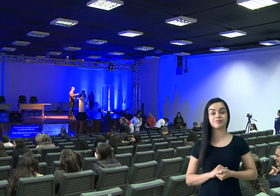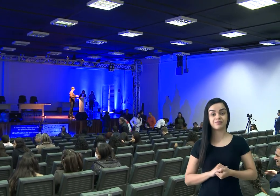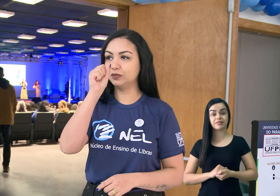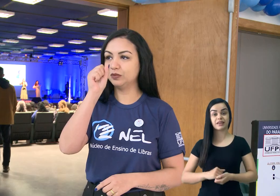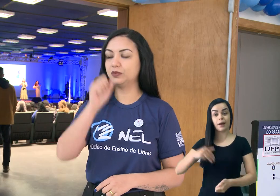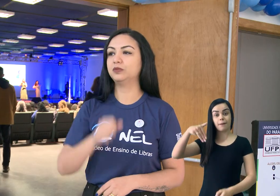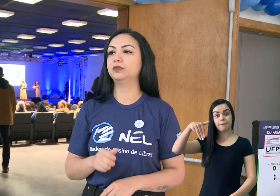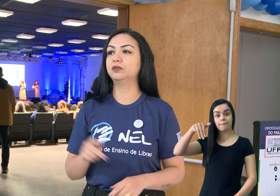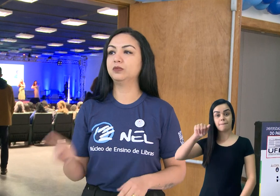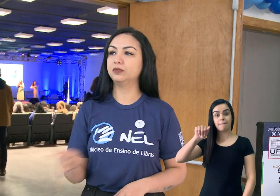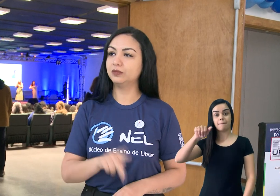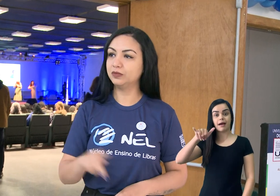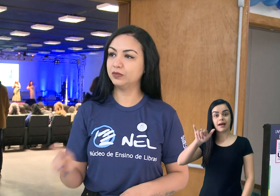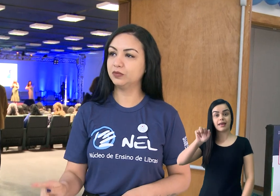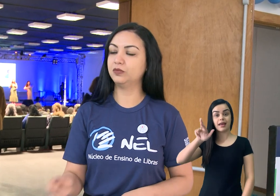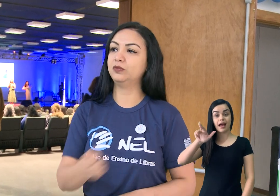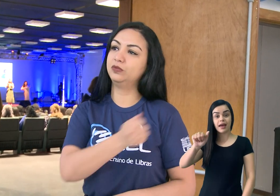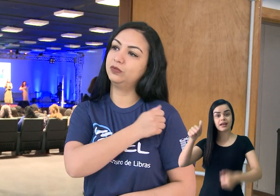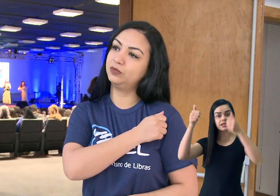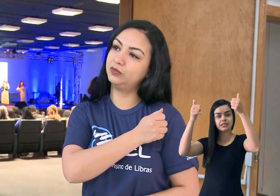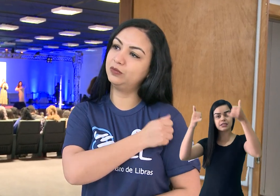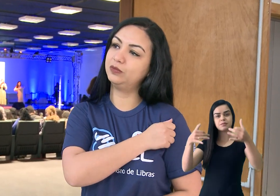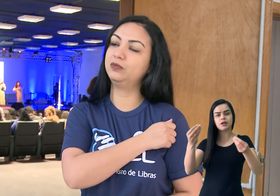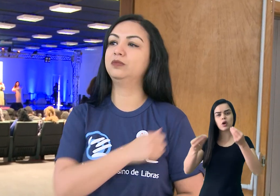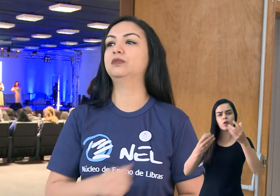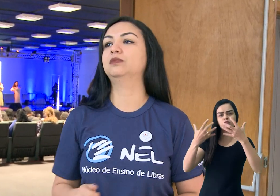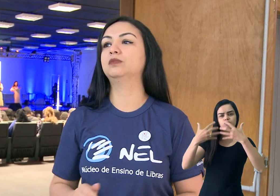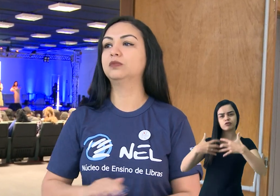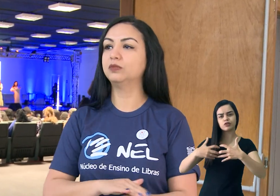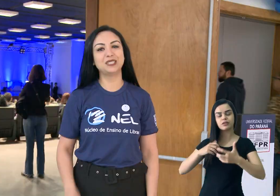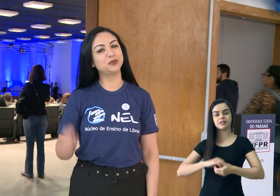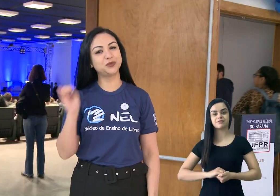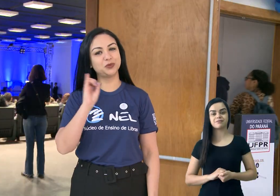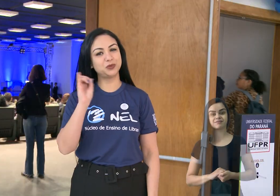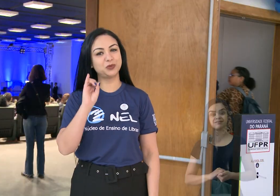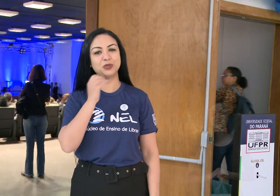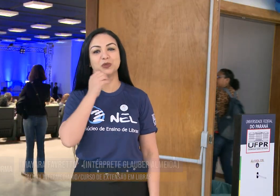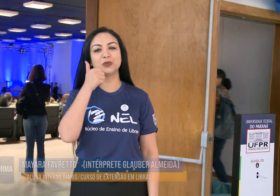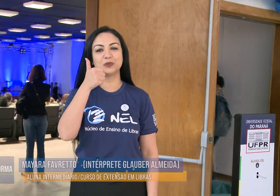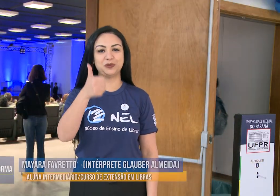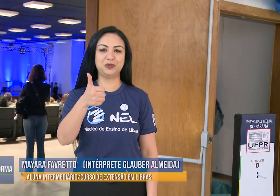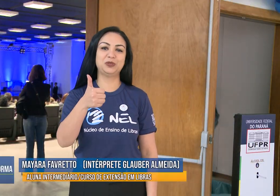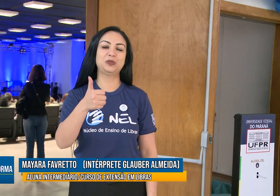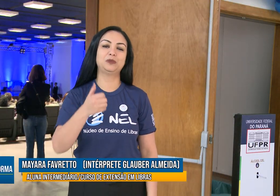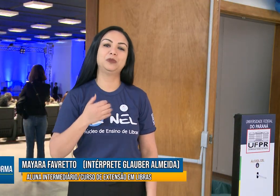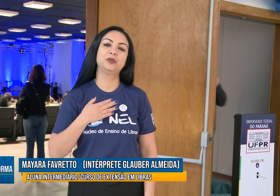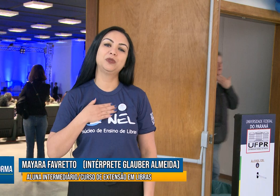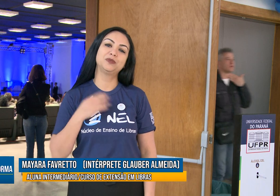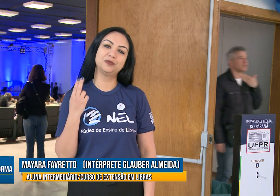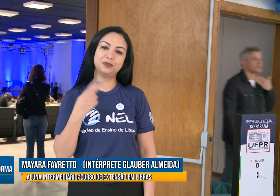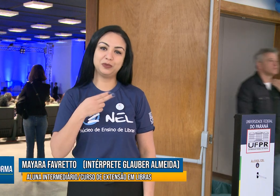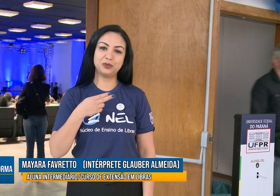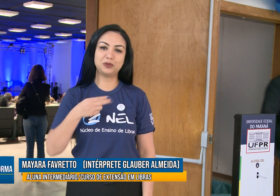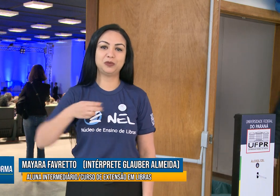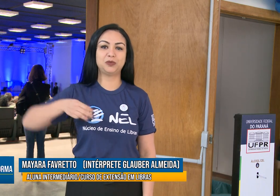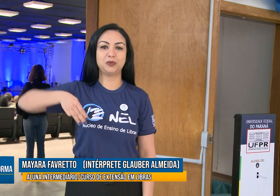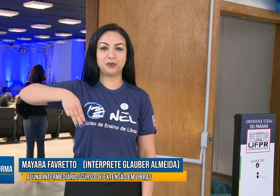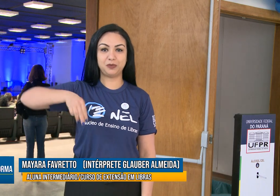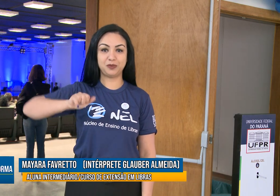E a Mayara nos conta como ele funciona. Olá, tudo bem? Meu nome é